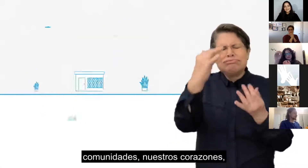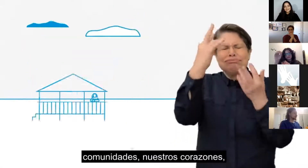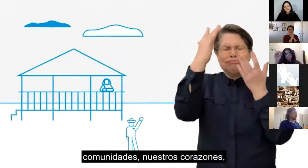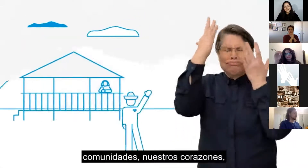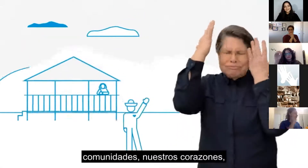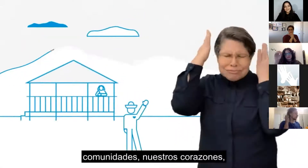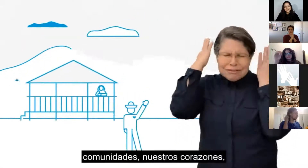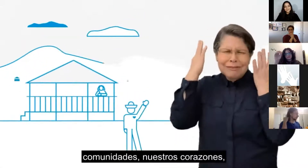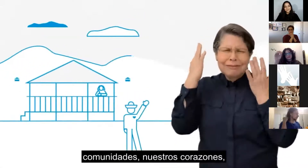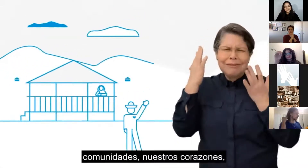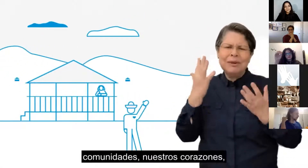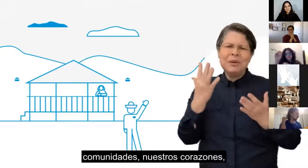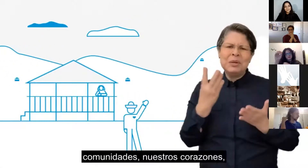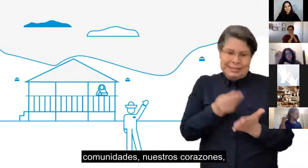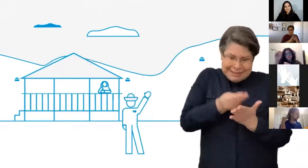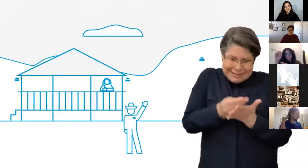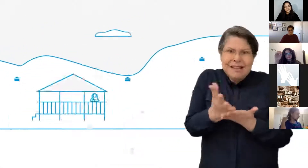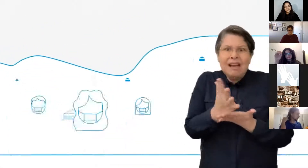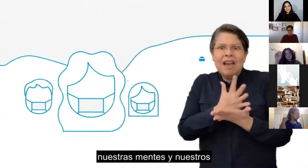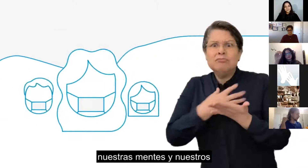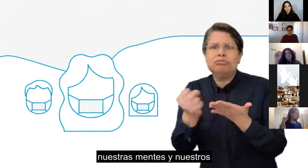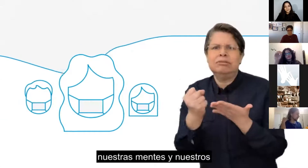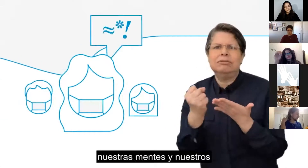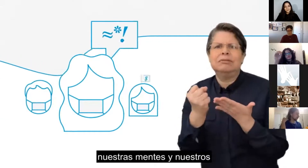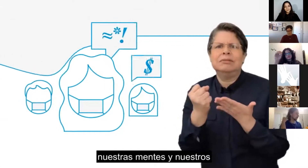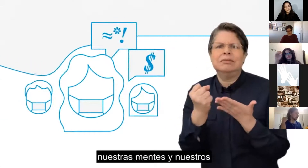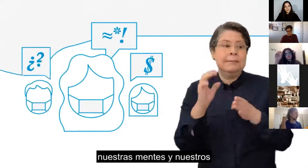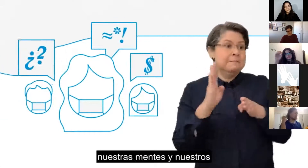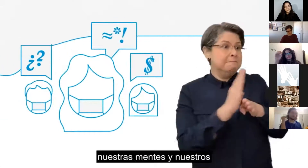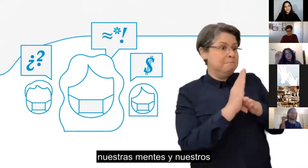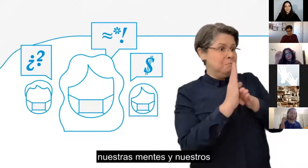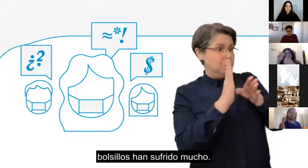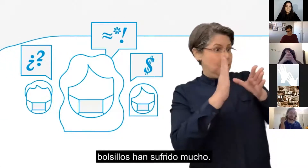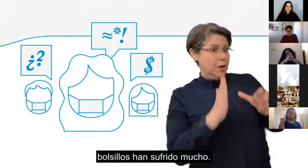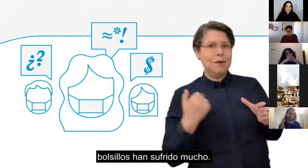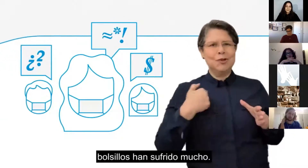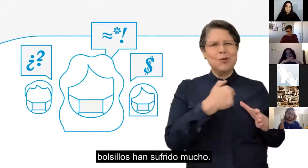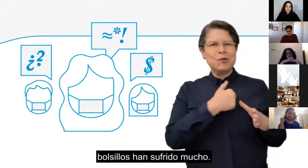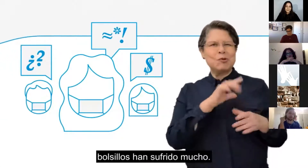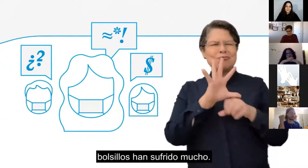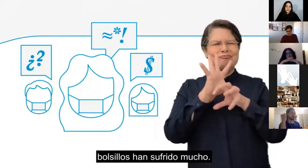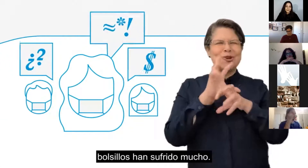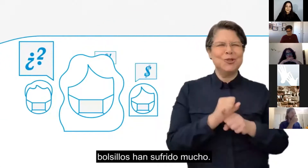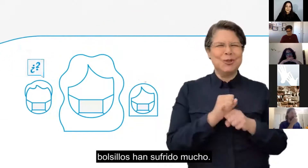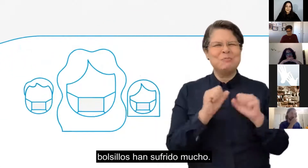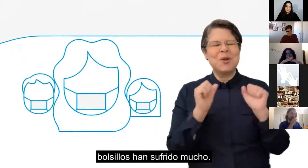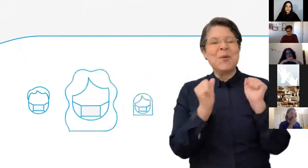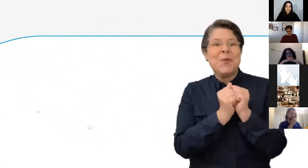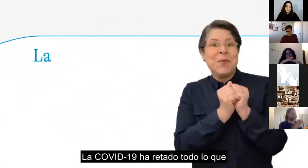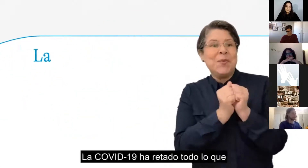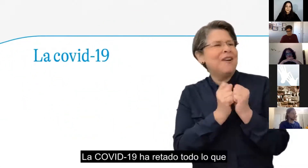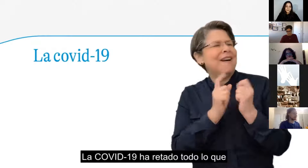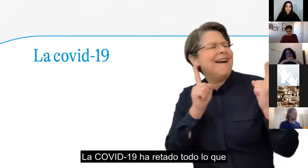comunidades, nuestros corazones, nuestras mentes y nuestros bolsillos han sufrido mucho.